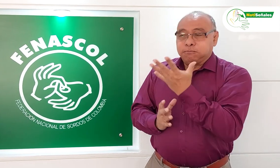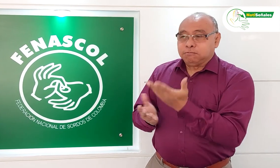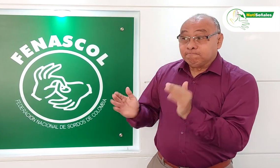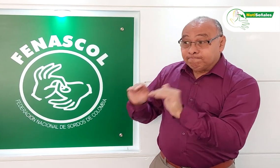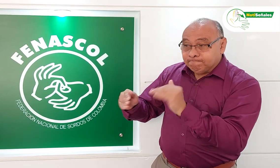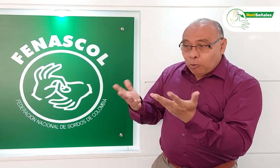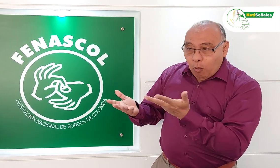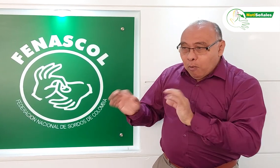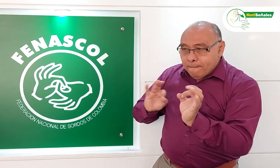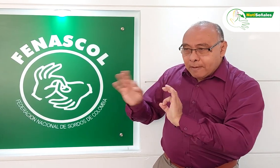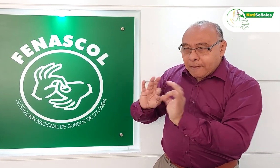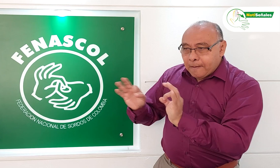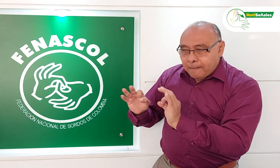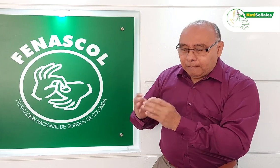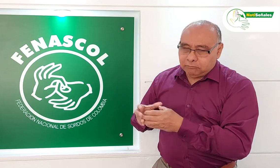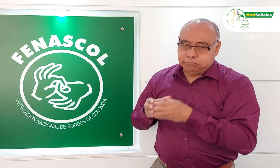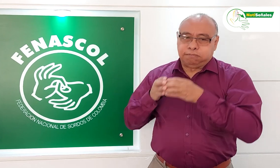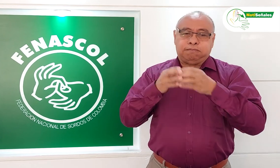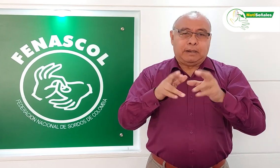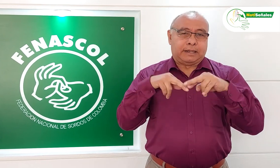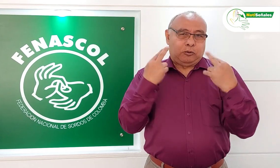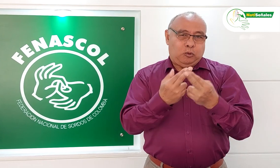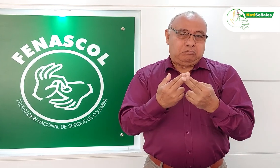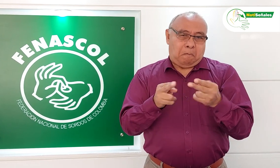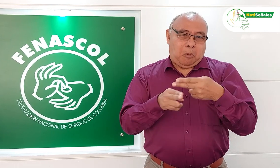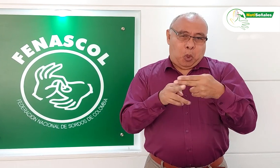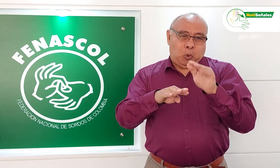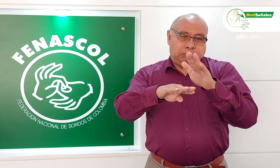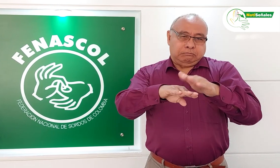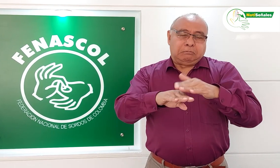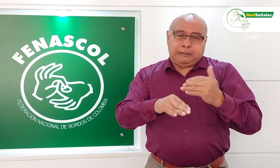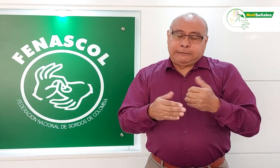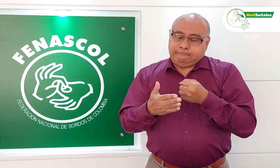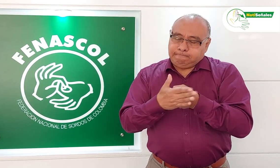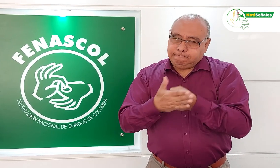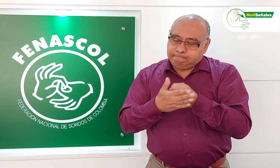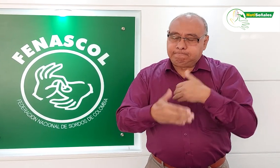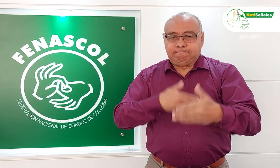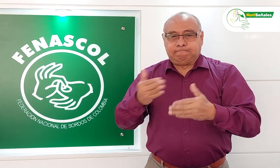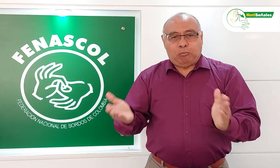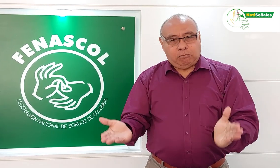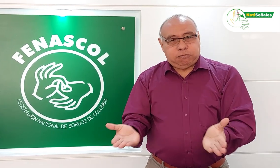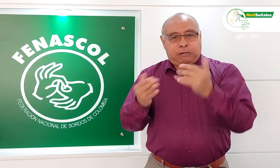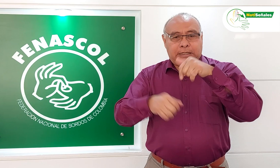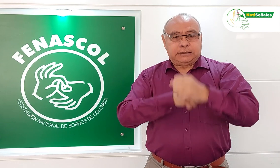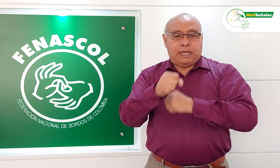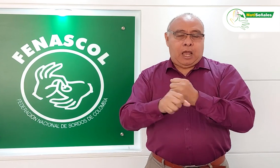Luego, les haremos la invitación a esta convocatoria. Siempre tratamos de mejorar y esperamos que este año podamos lograr